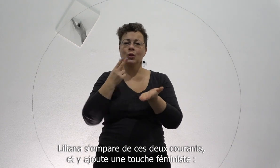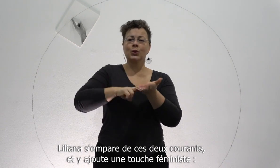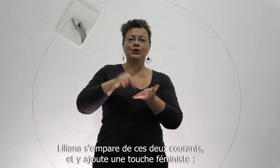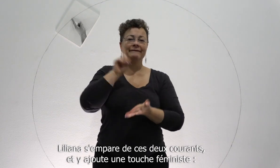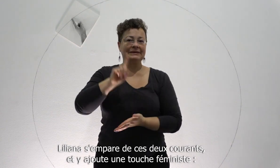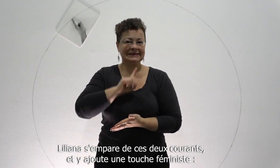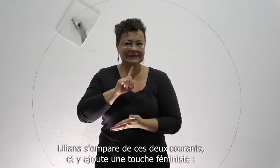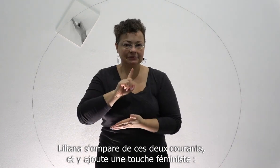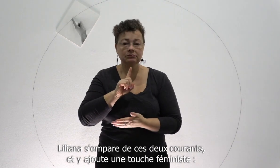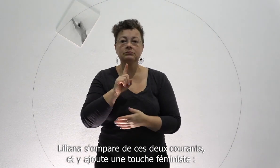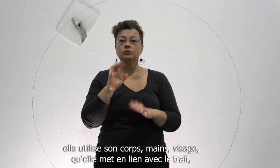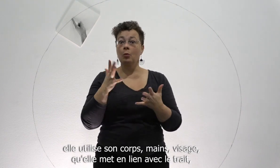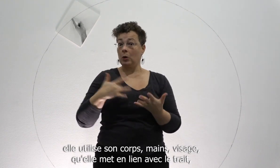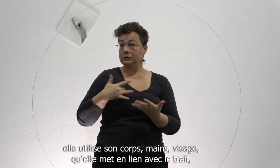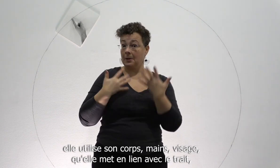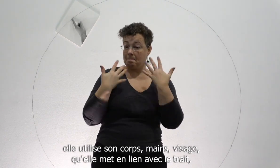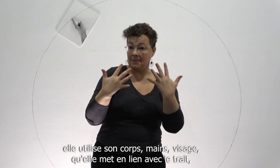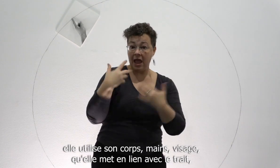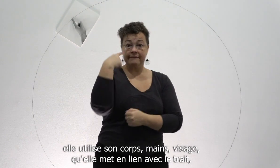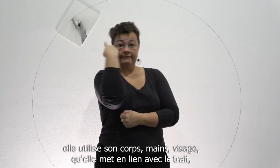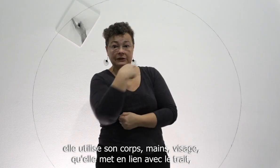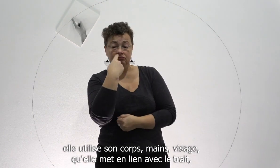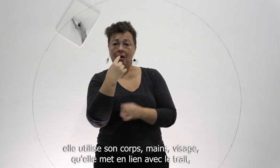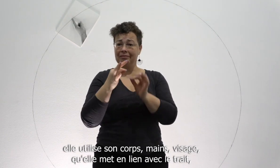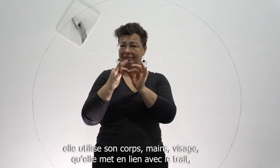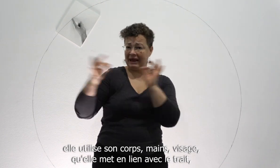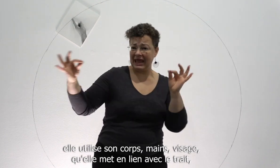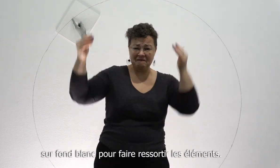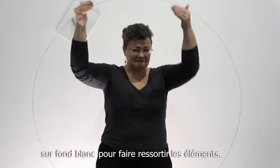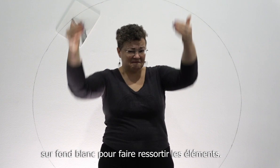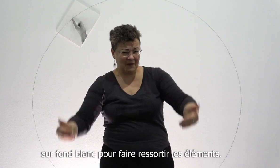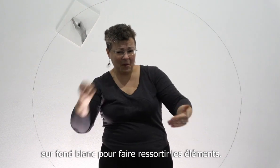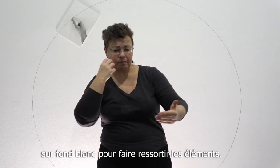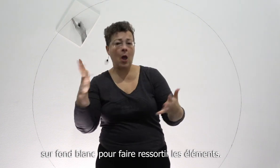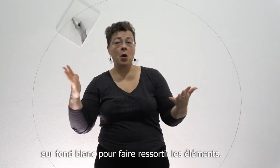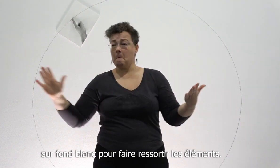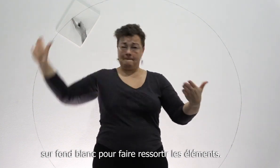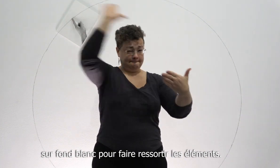Elle utilise son corps, main, visage, qu'elle met en lien avec le trait sur fond blanc pour faire ressortir les éléments.